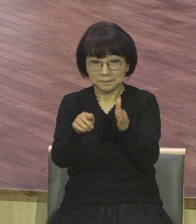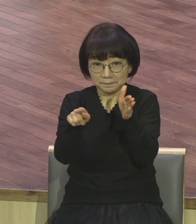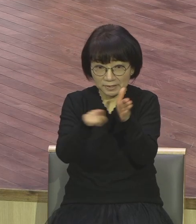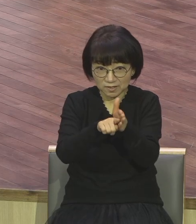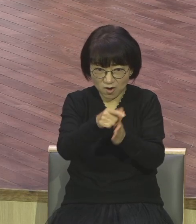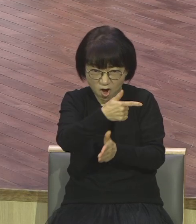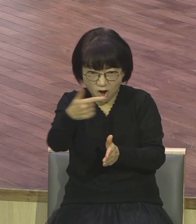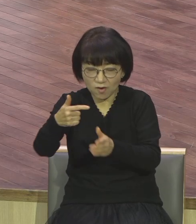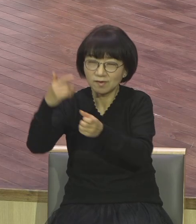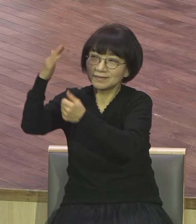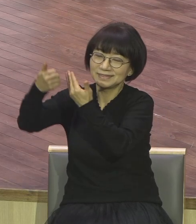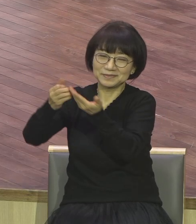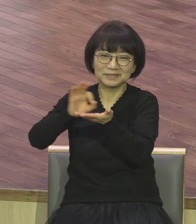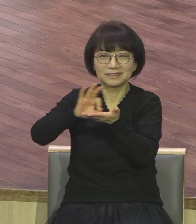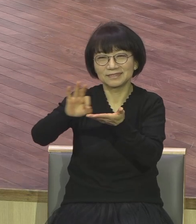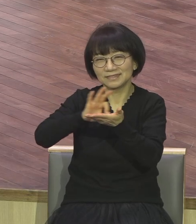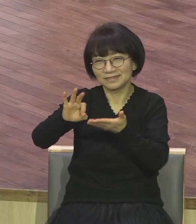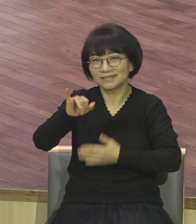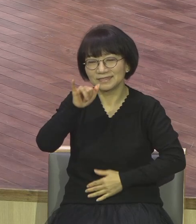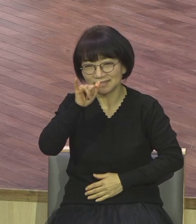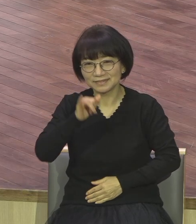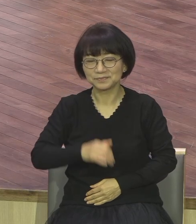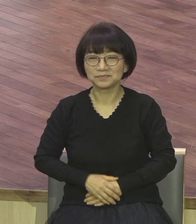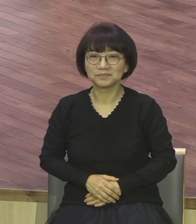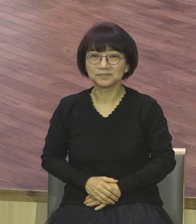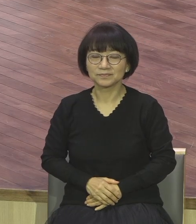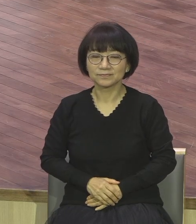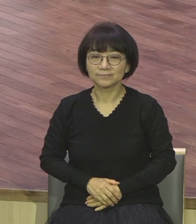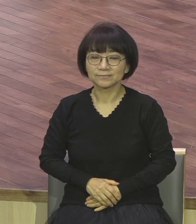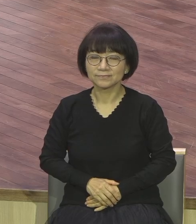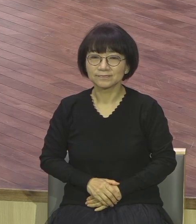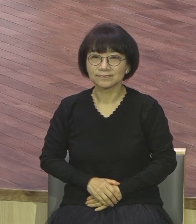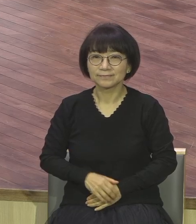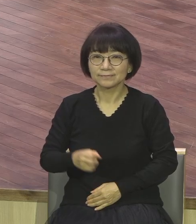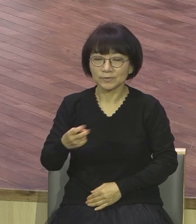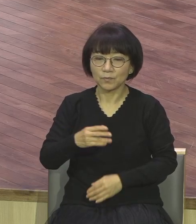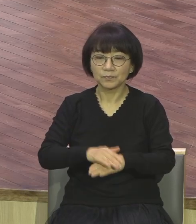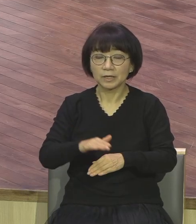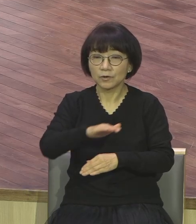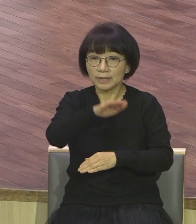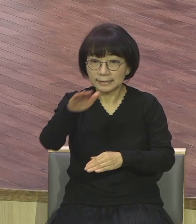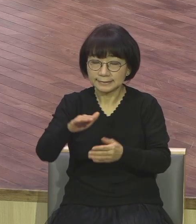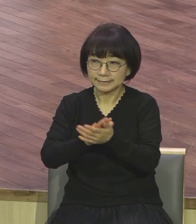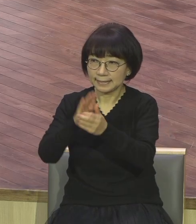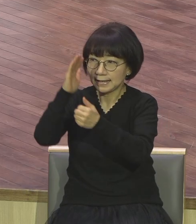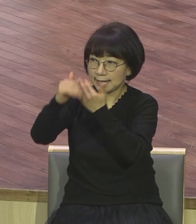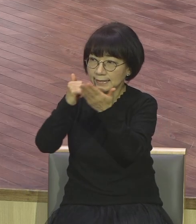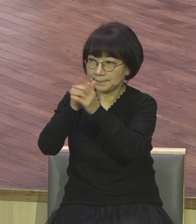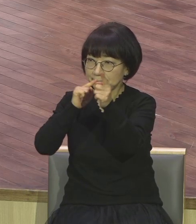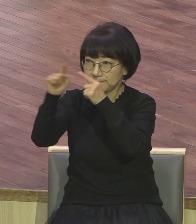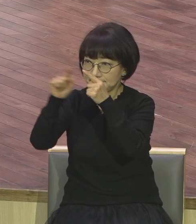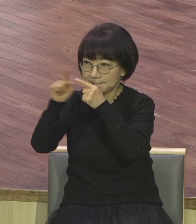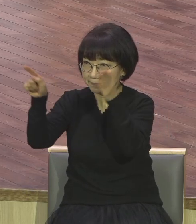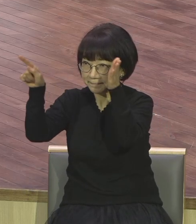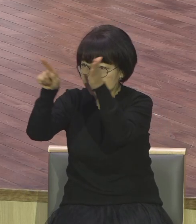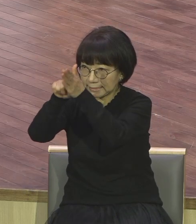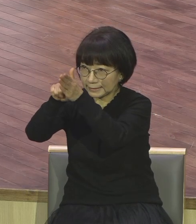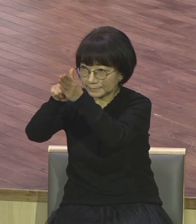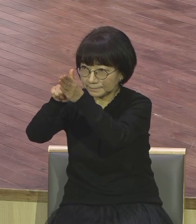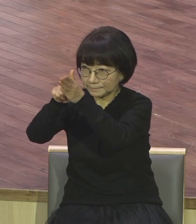그리고 우리는 하나님의 말씀을 붙잡고 하나님께 불을 짓는 기도의 입 이거 열어야 돼요. 기도의 입